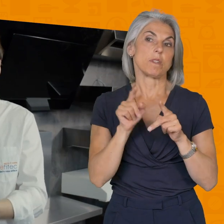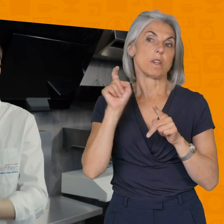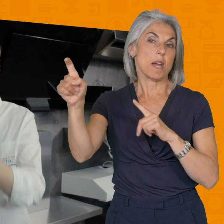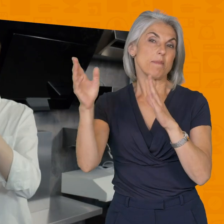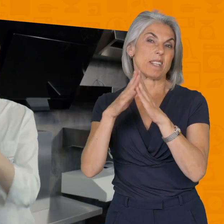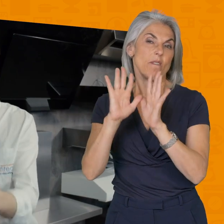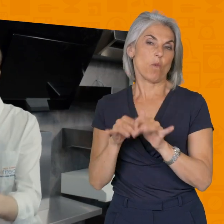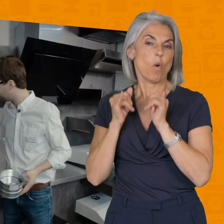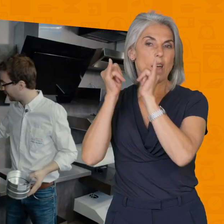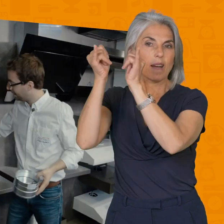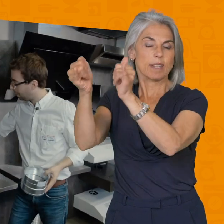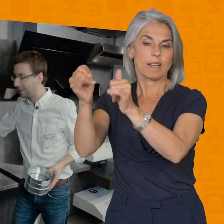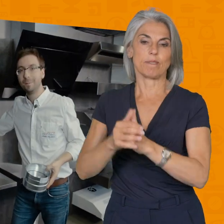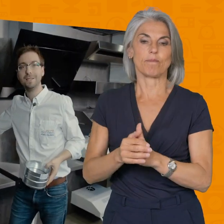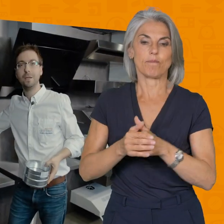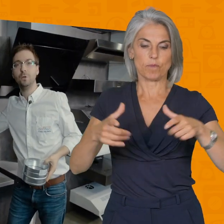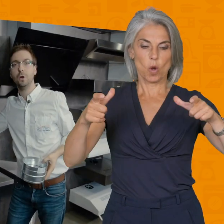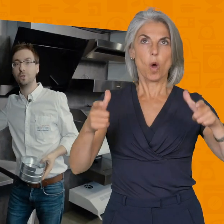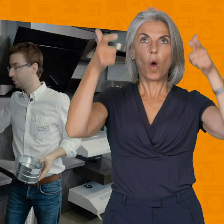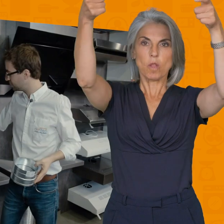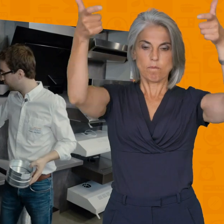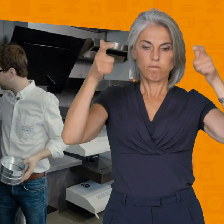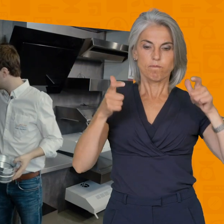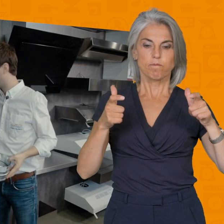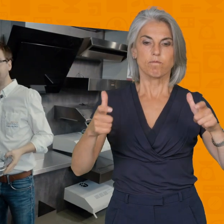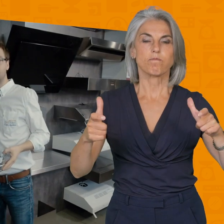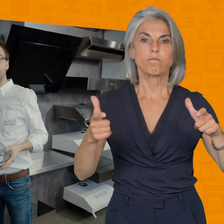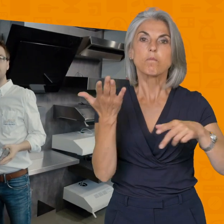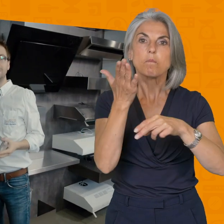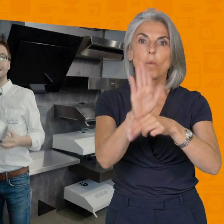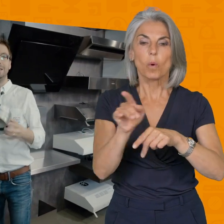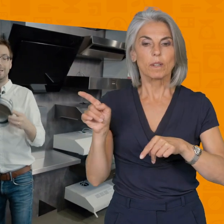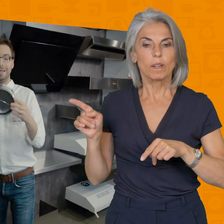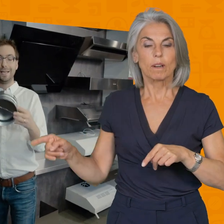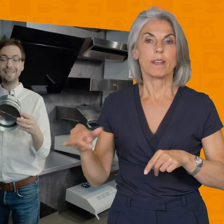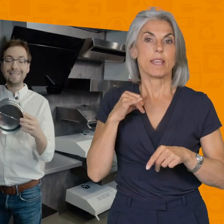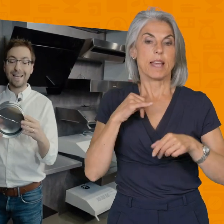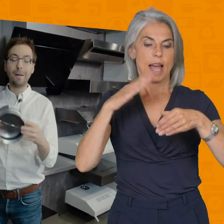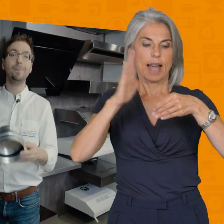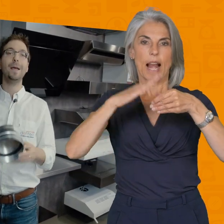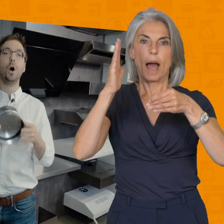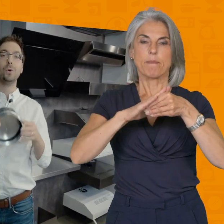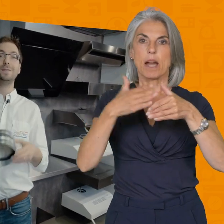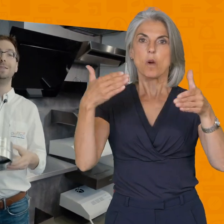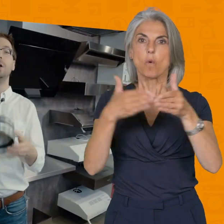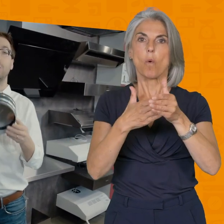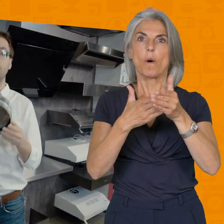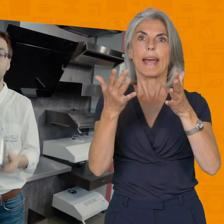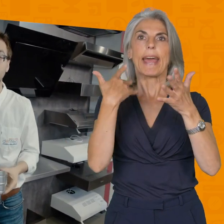faire chez vous donc là on a placé une hôte sans son cache de buse il existe des clapets anti retour